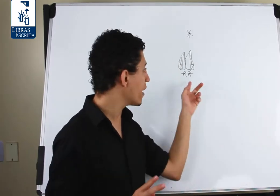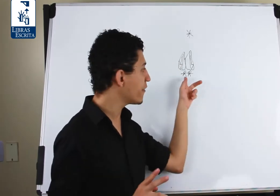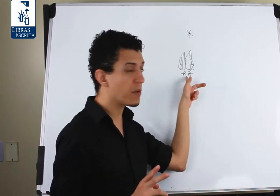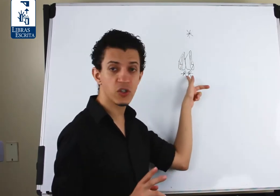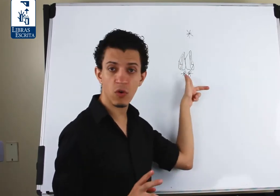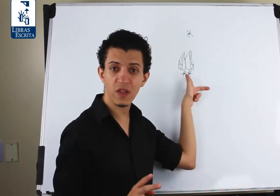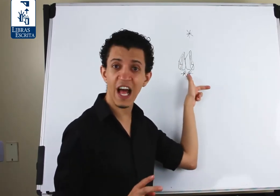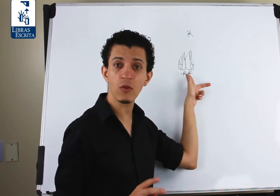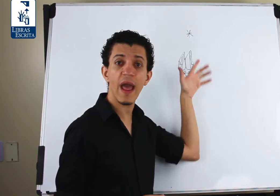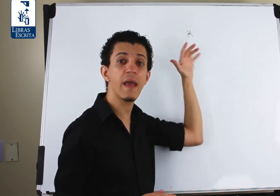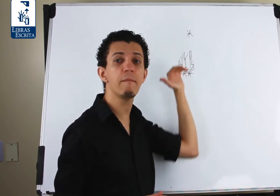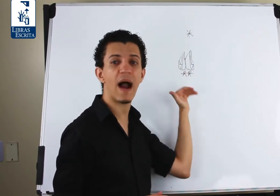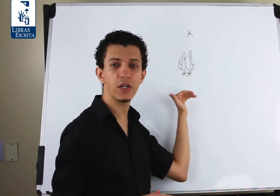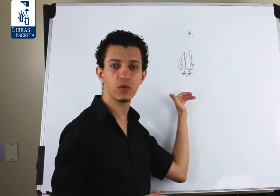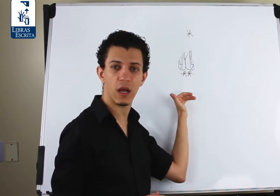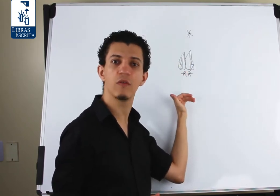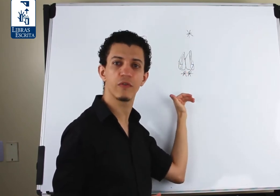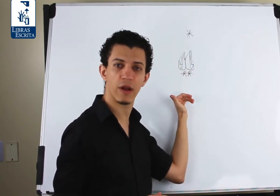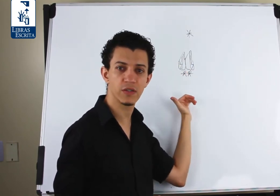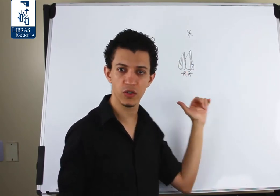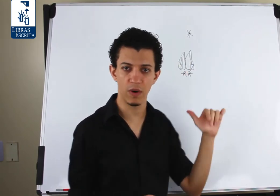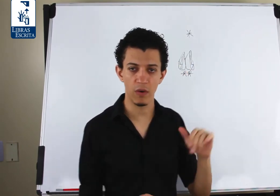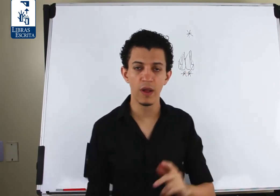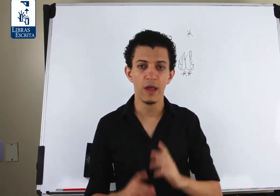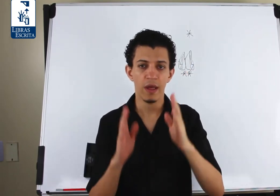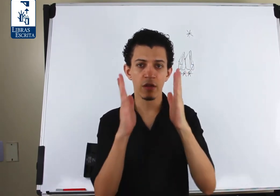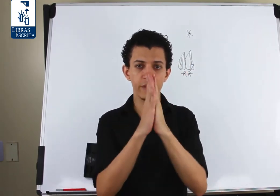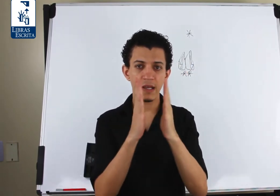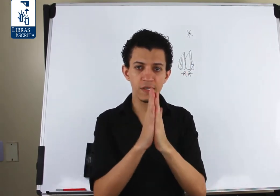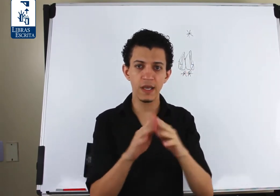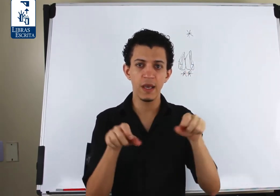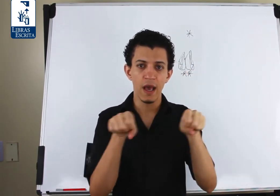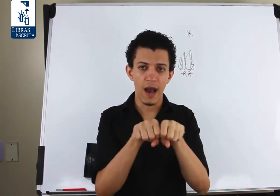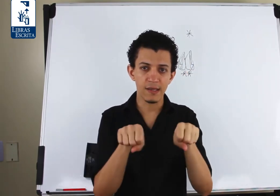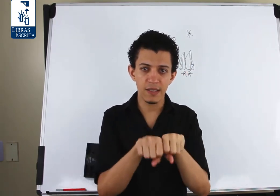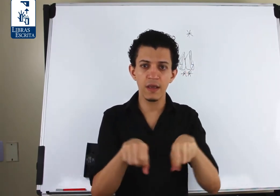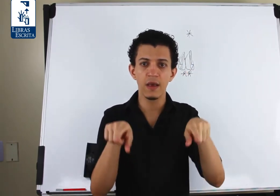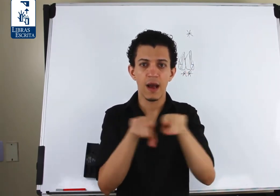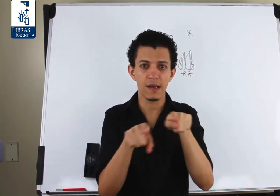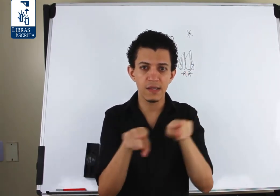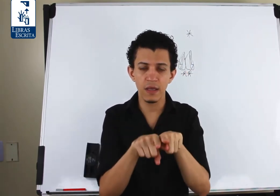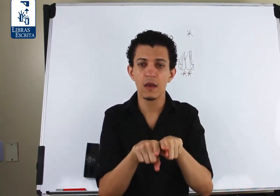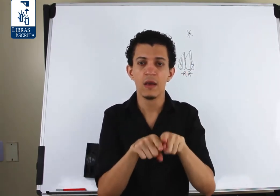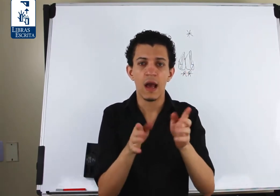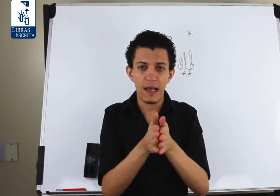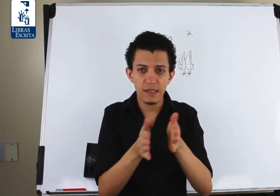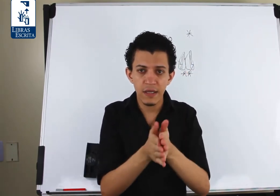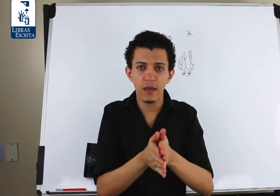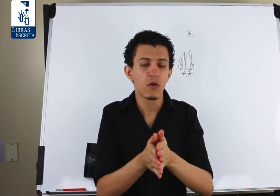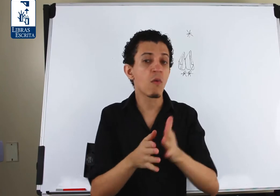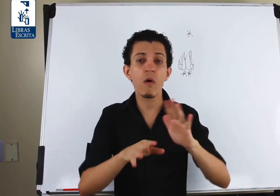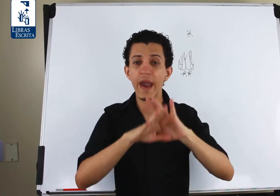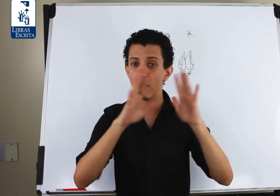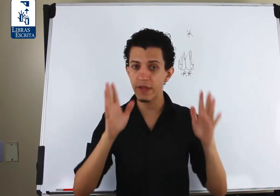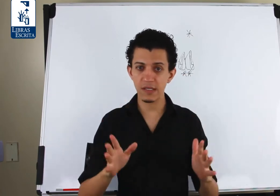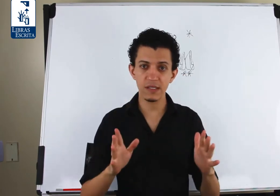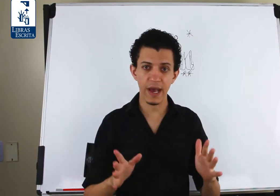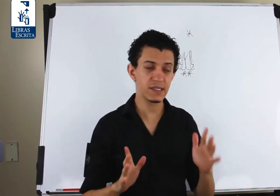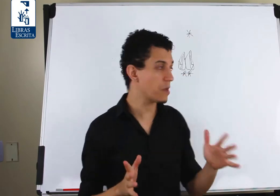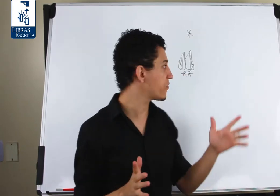grafêmo de contato embaixo da configuração de mão. Então tem assim, assim, assim, assim... Qualquer um desses sinais, sempre